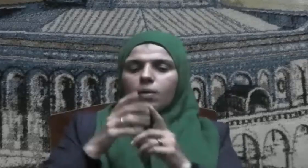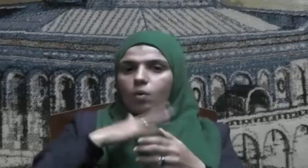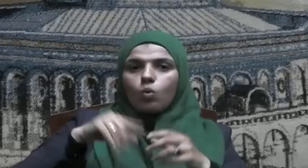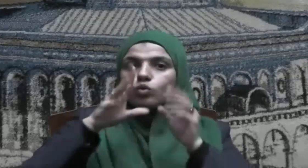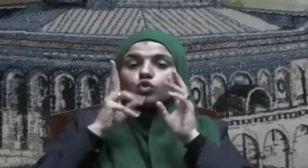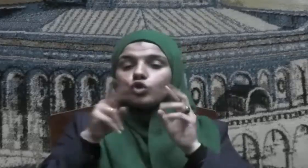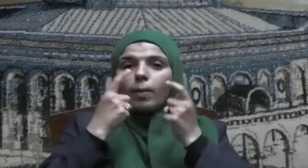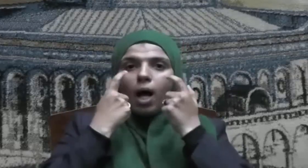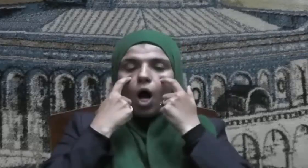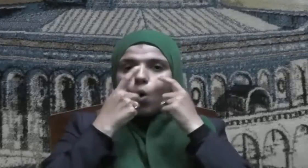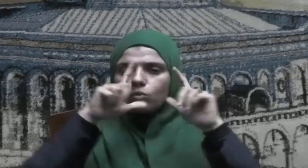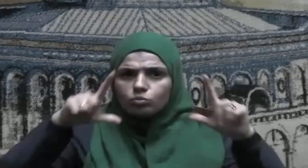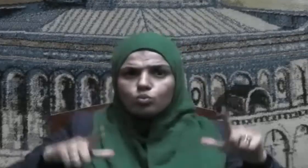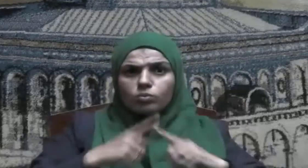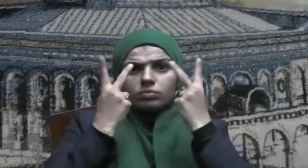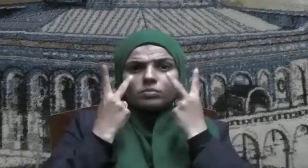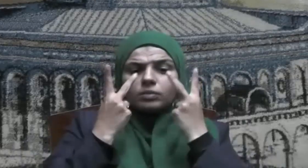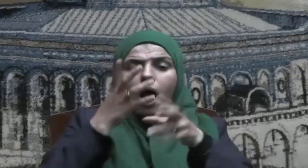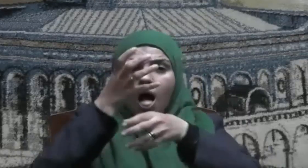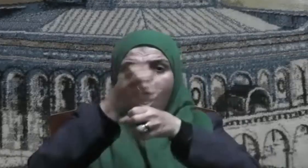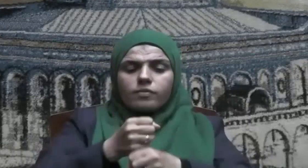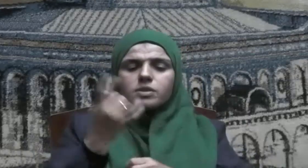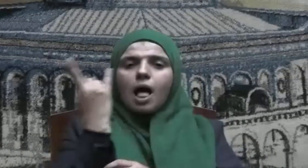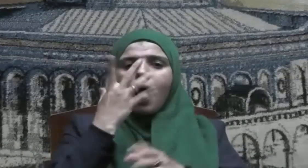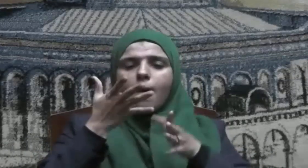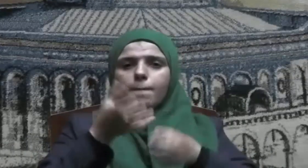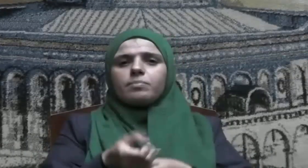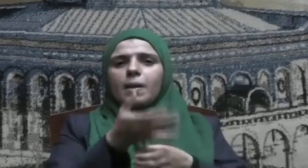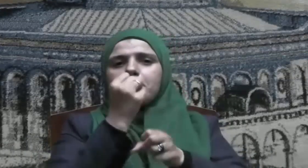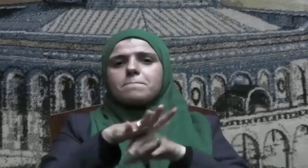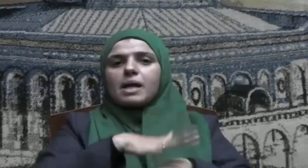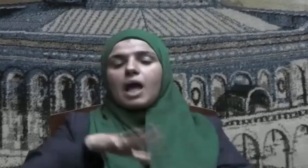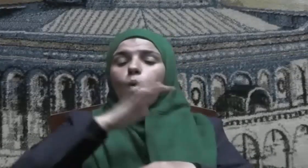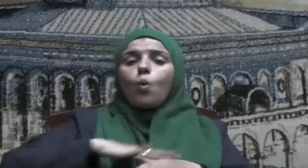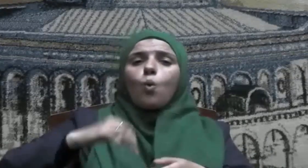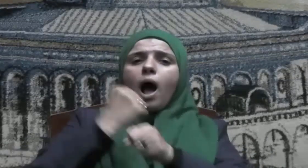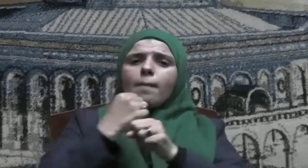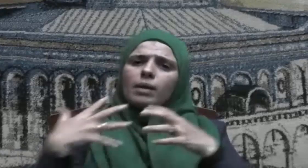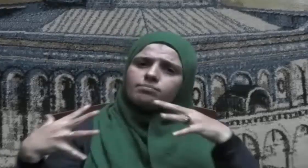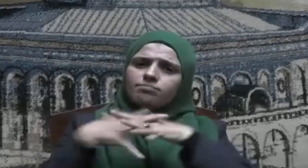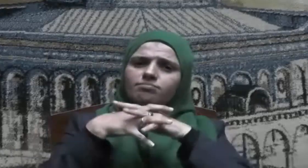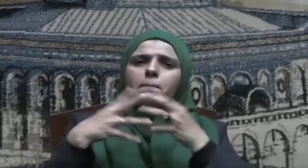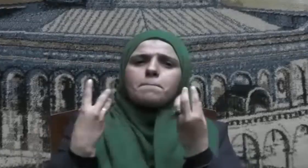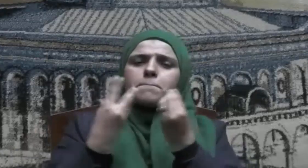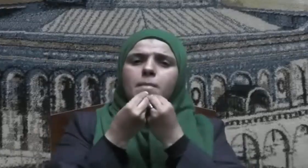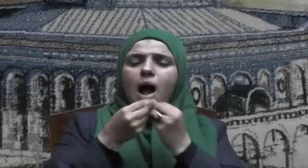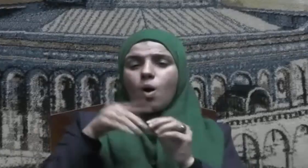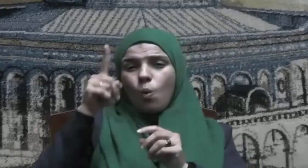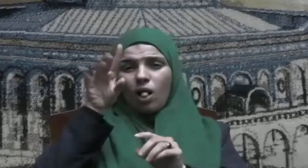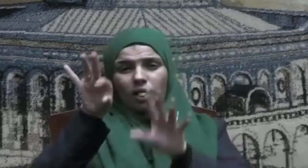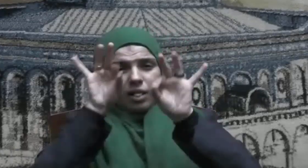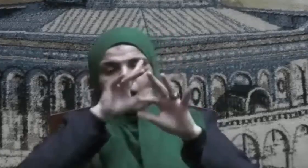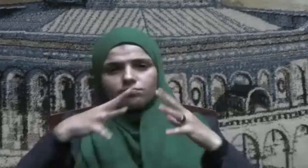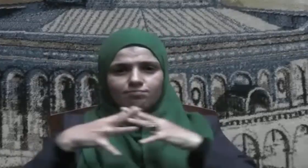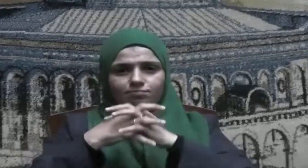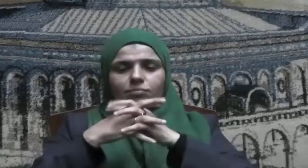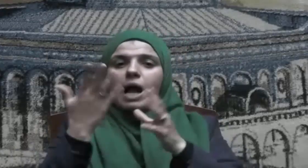ساهرة لحماية أمنه وأن نتكاتف جميعا وبأستخداء على رضع